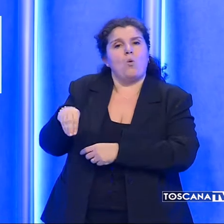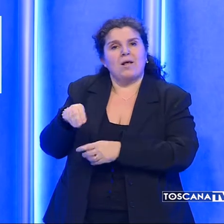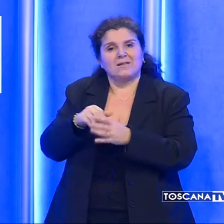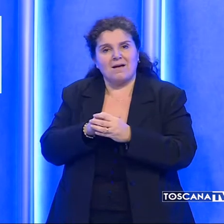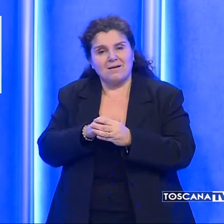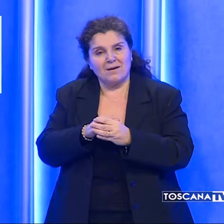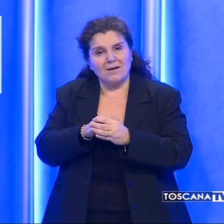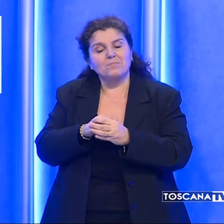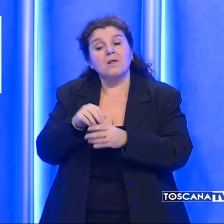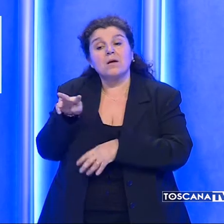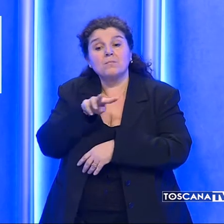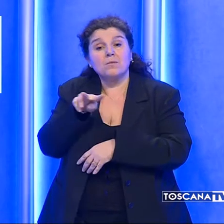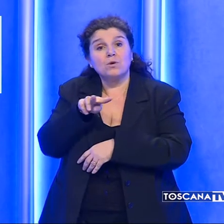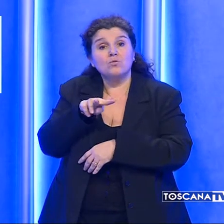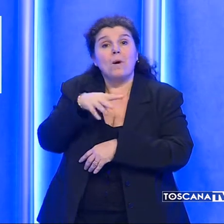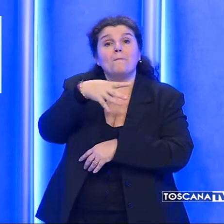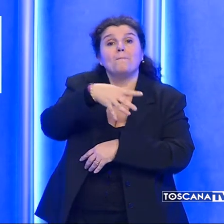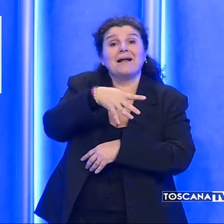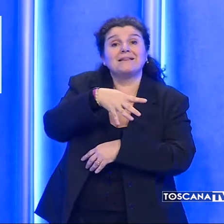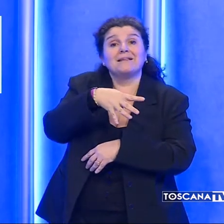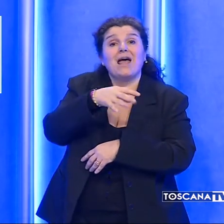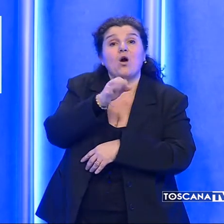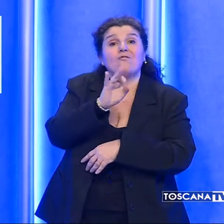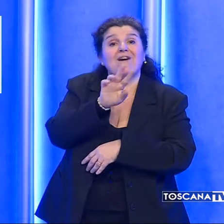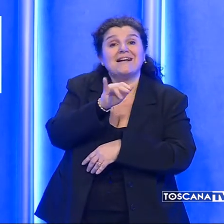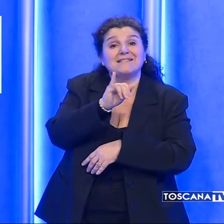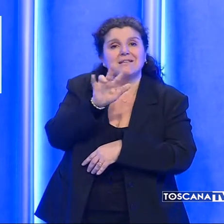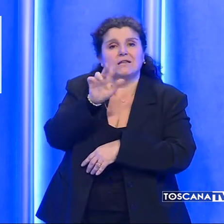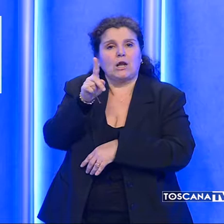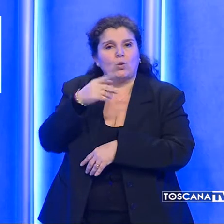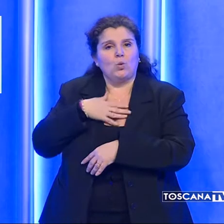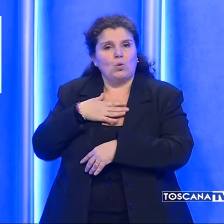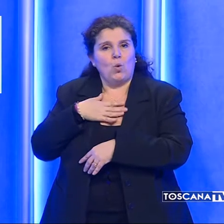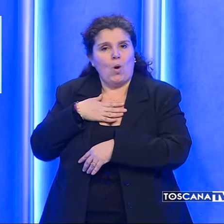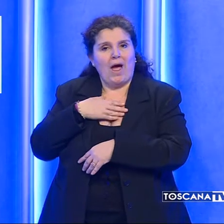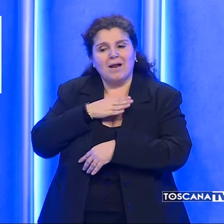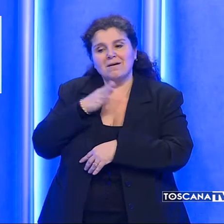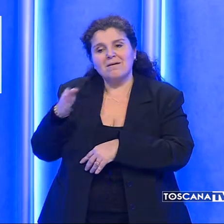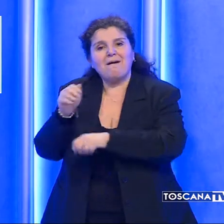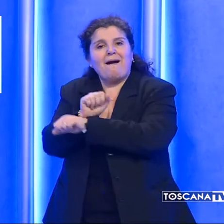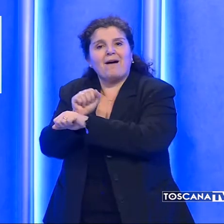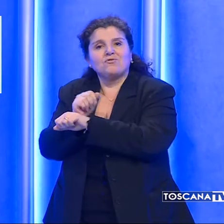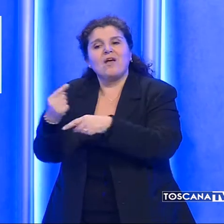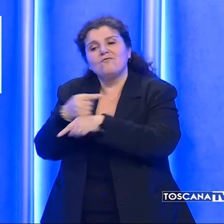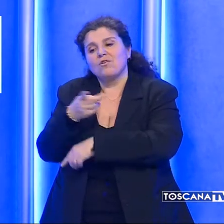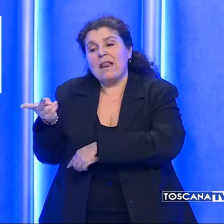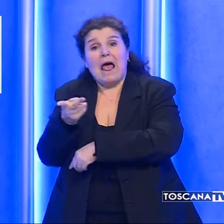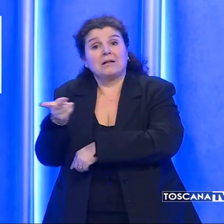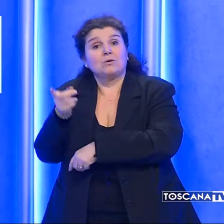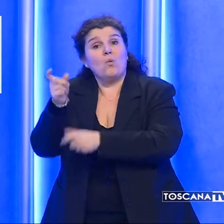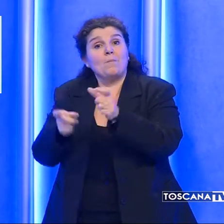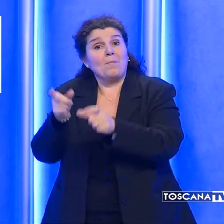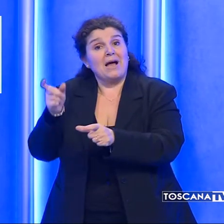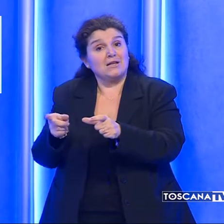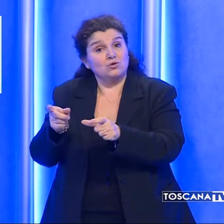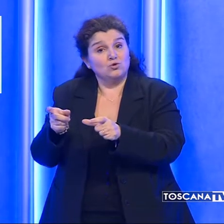Dei primi due, Matteo Fazzi, 31 anni, è finito in carcere mentre le altre due persone